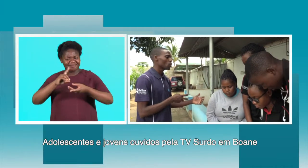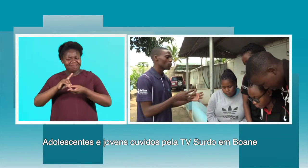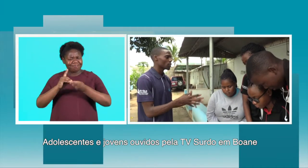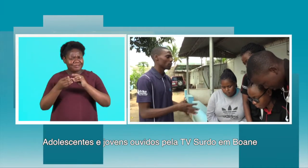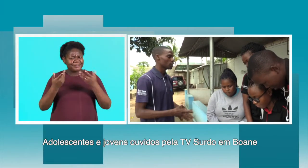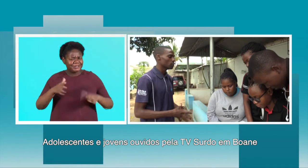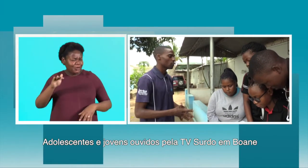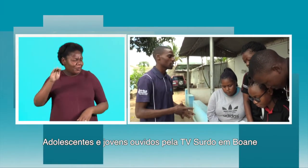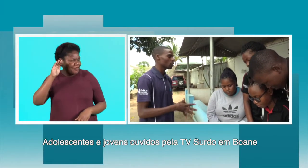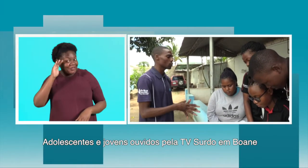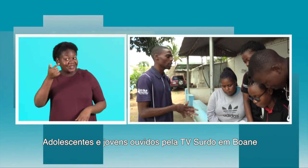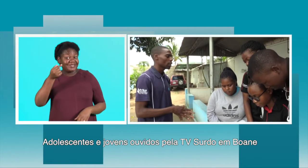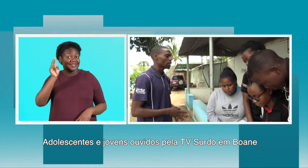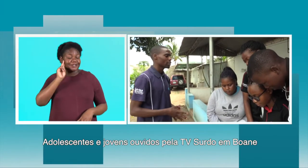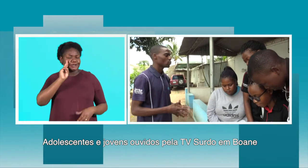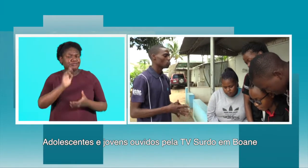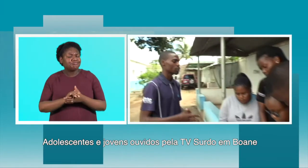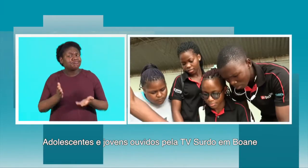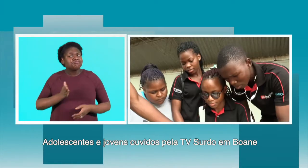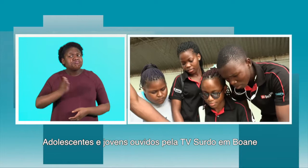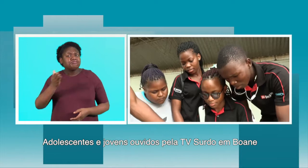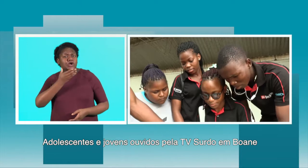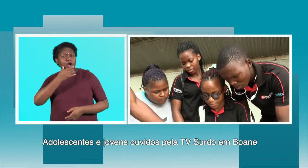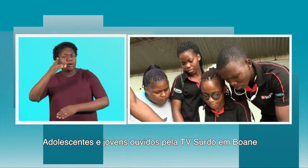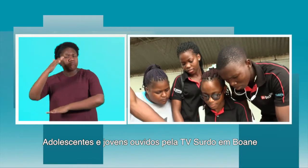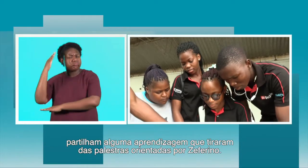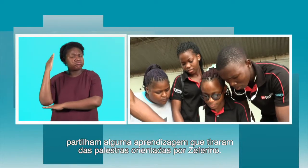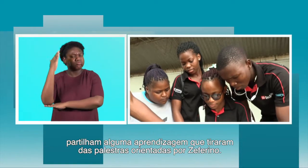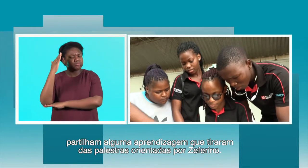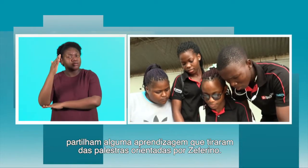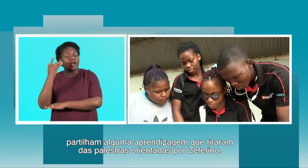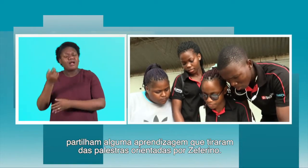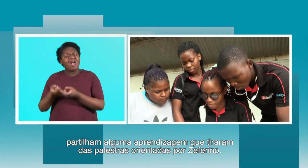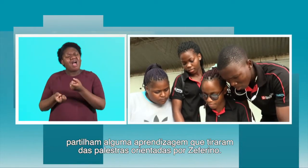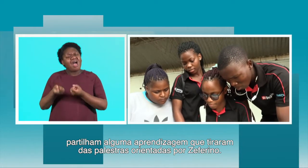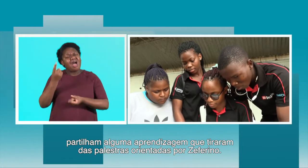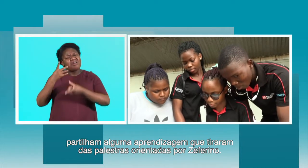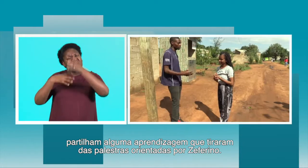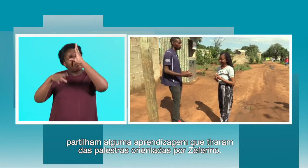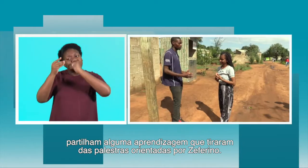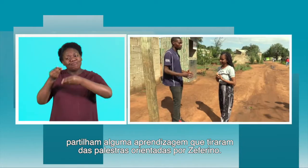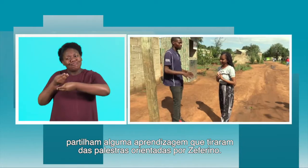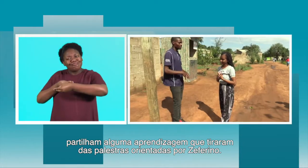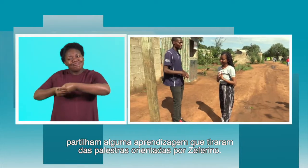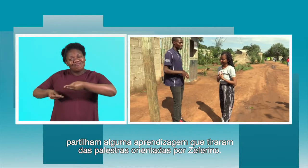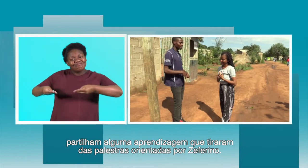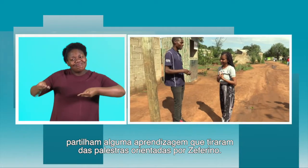Adolescentes e jovens ouvidos pela TV Surdo em Boana partilham alguma aprendizagem que tiraram das palestras